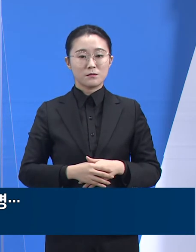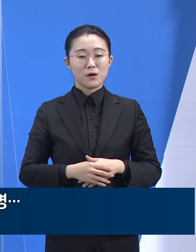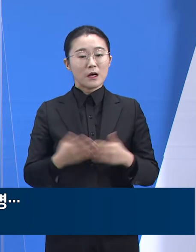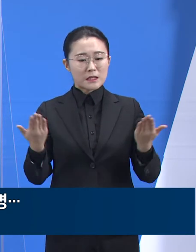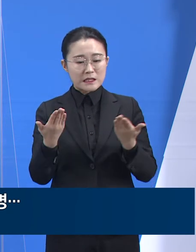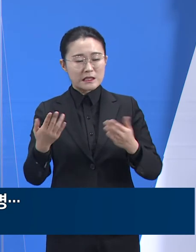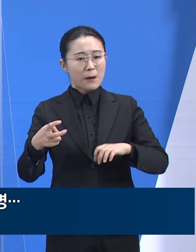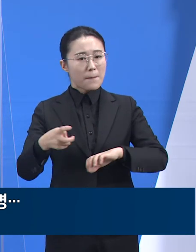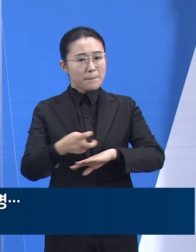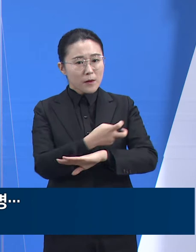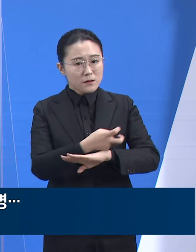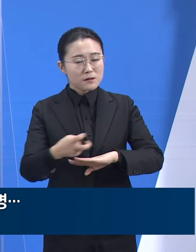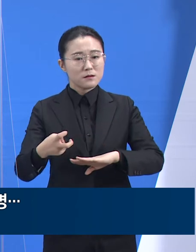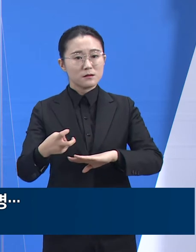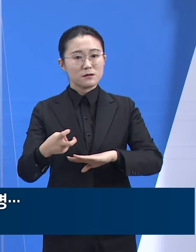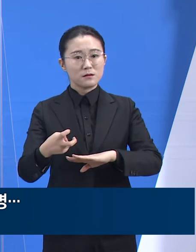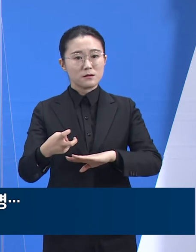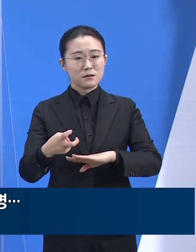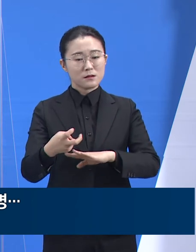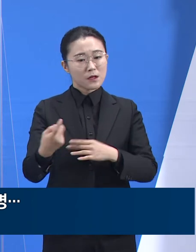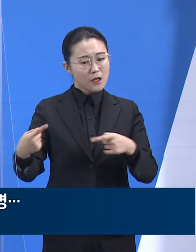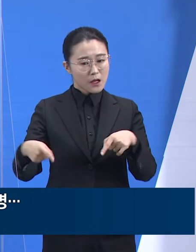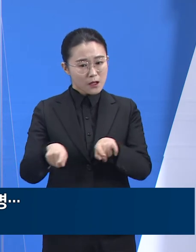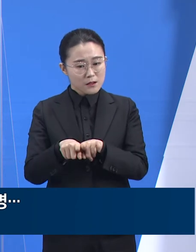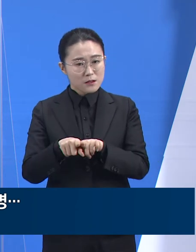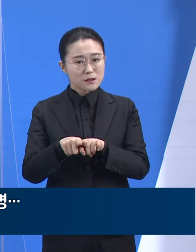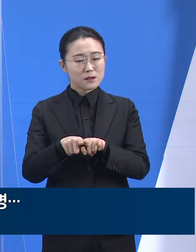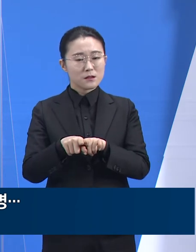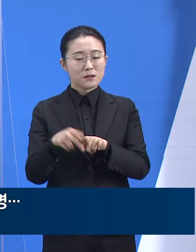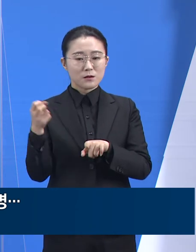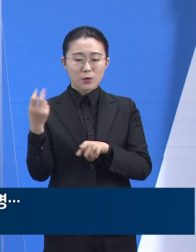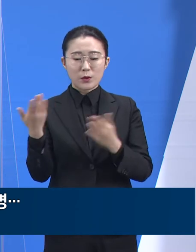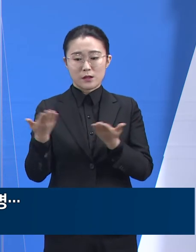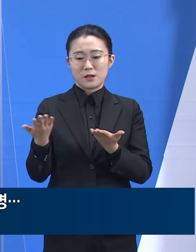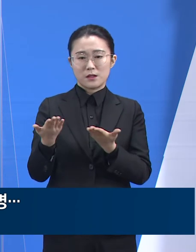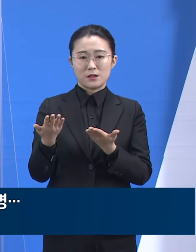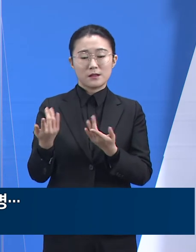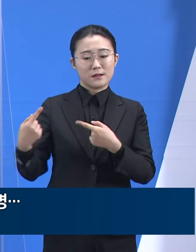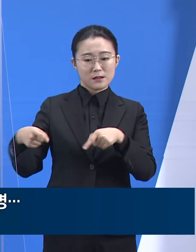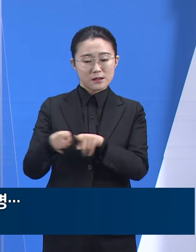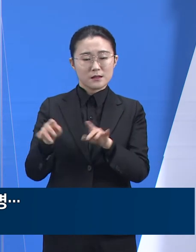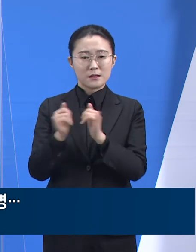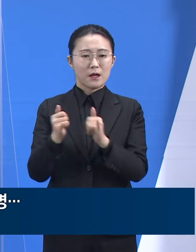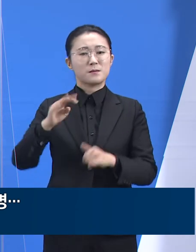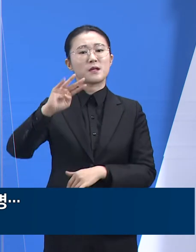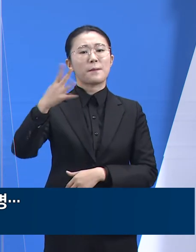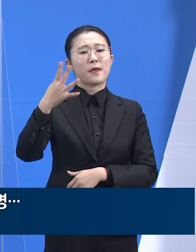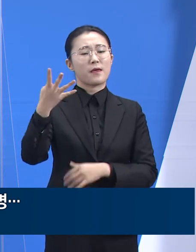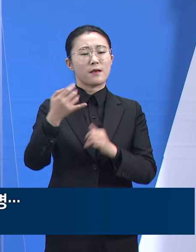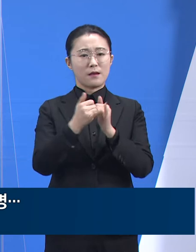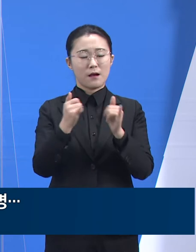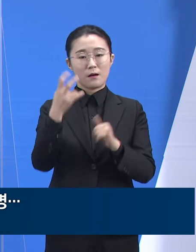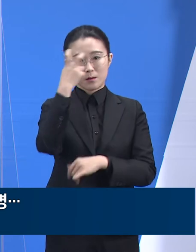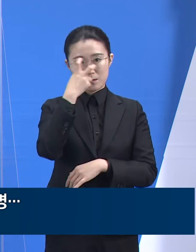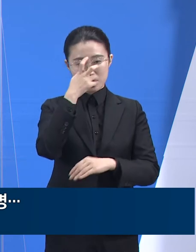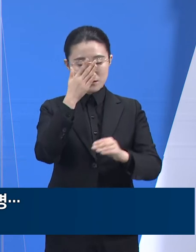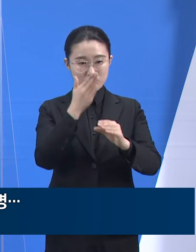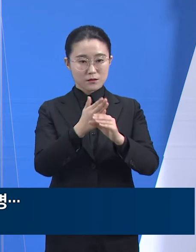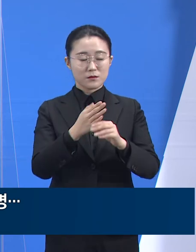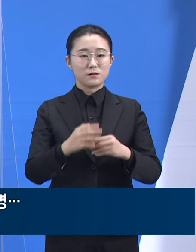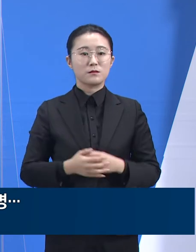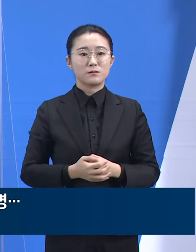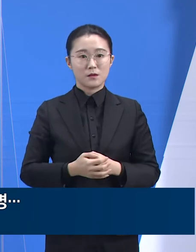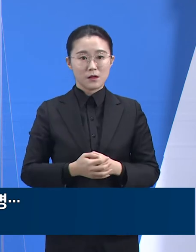이용하고 같은 라인에서 근무한 직원 약 400명에 대해서 검사를 진행 중입니다. 셔틀버스 이용 직원 중